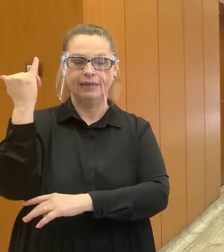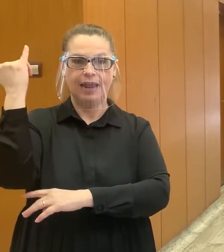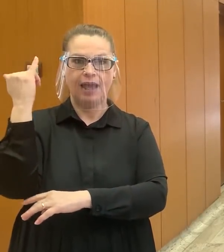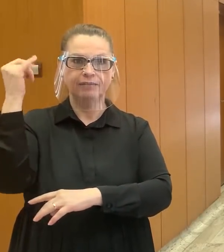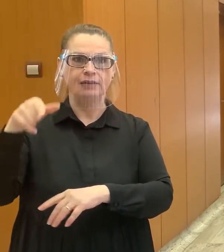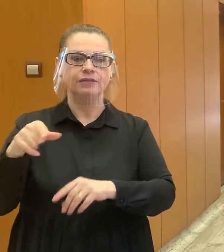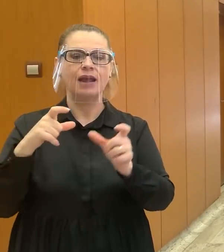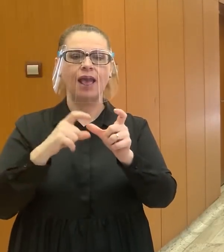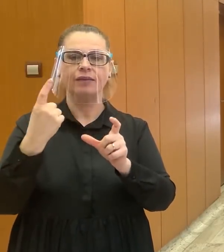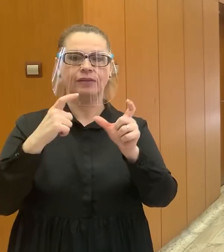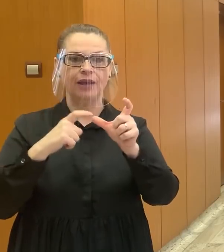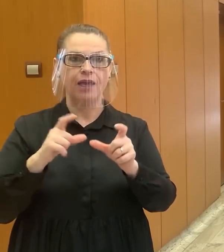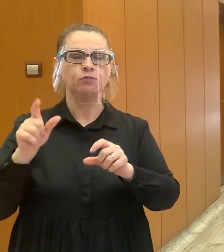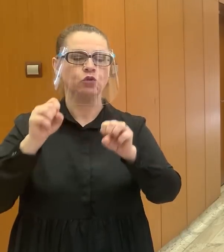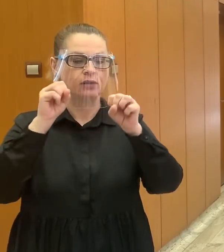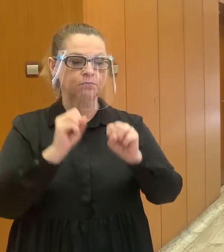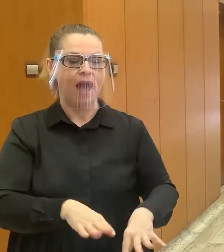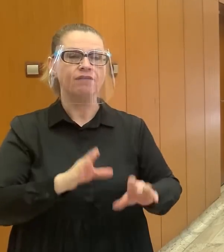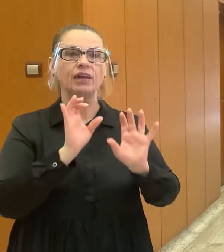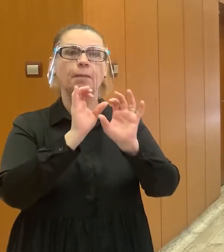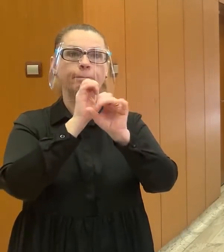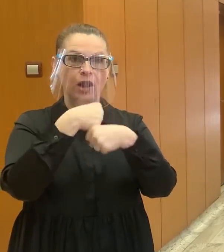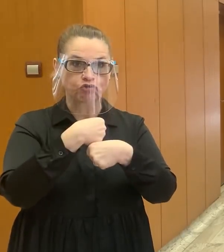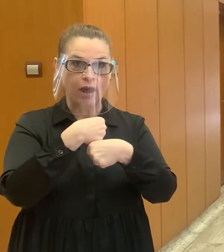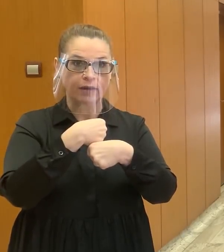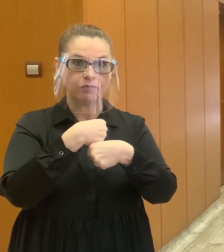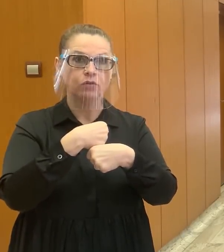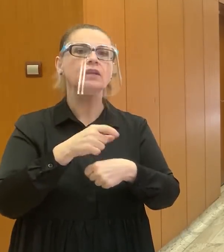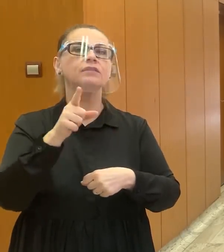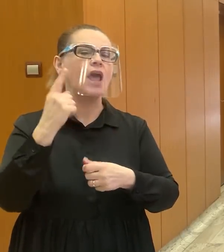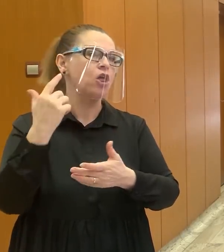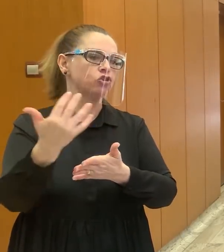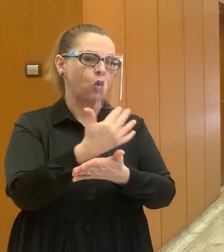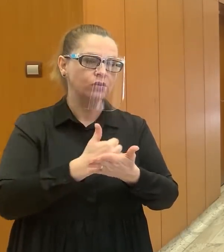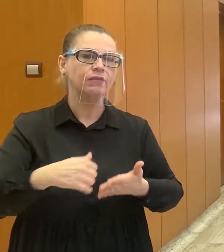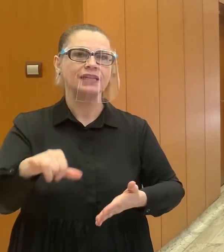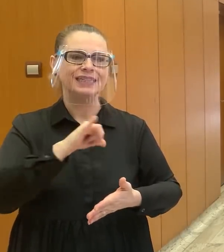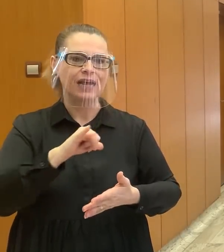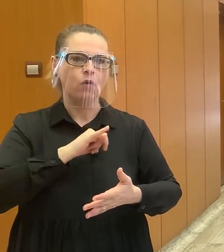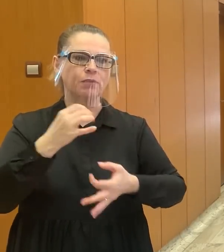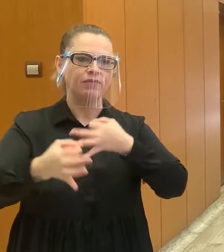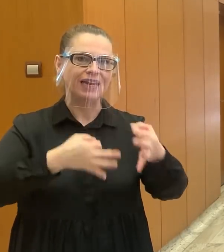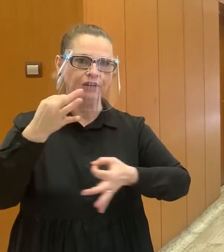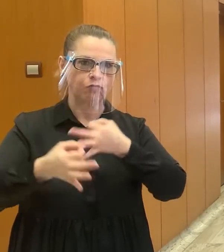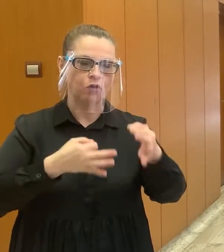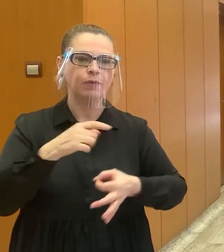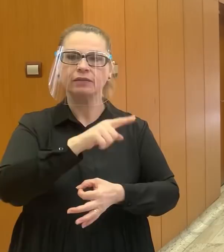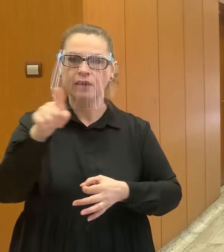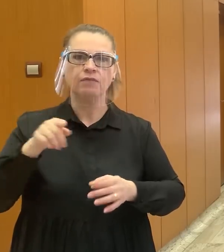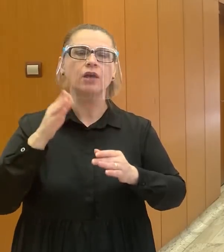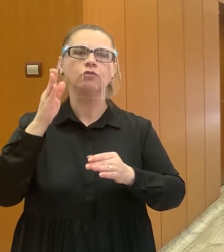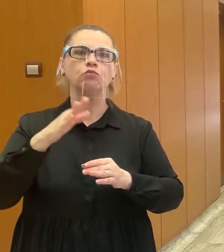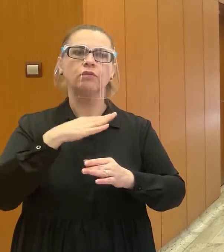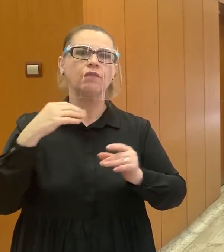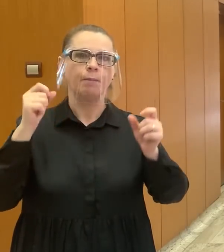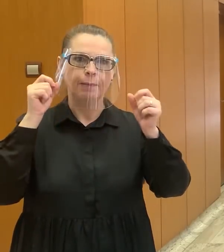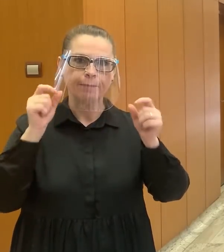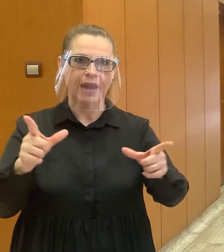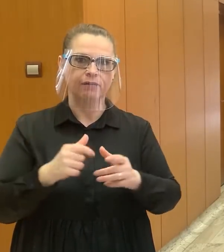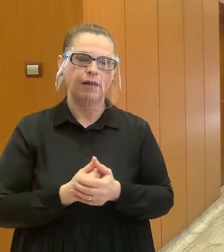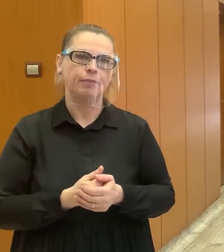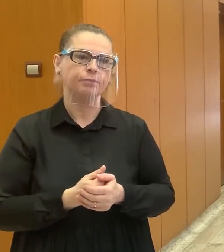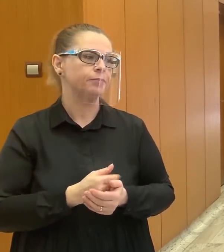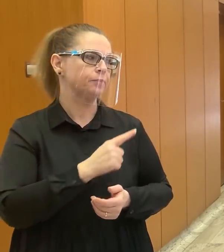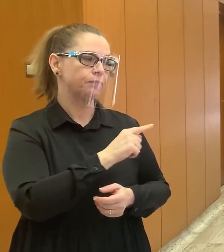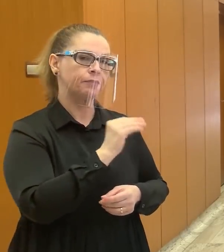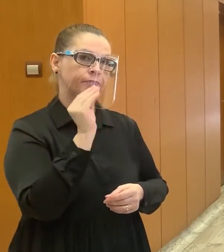zbavený močanlivosti, tak sa dozviete zaujímavé informácie, ktoré vás možno veľmi prekvapia. Žiadali ste Igore